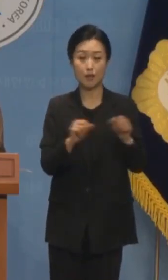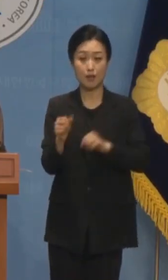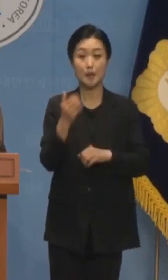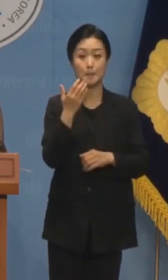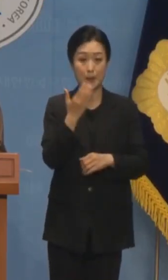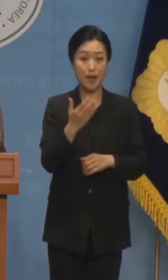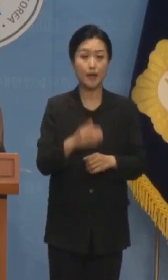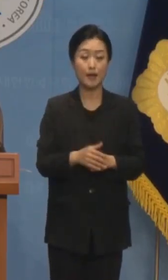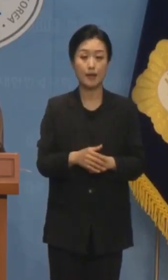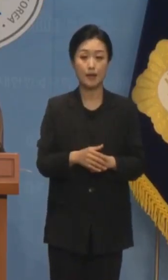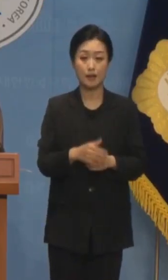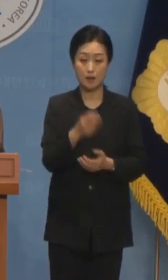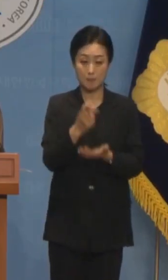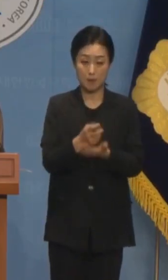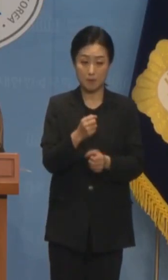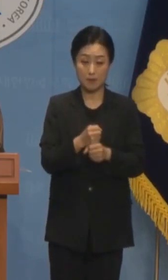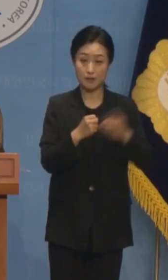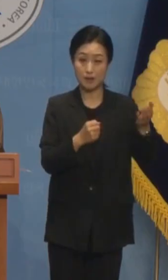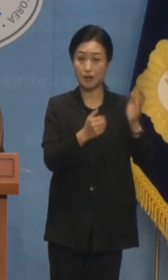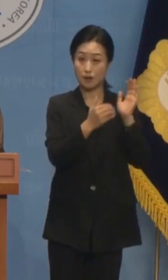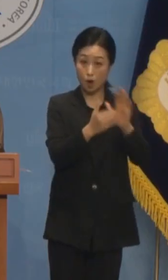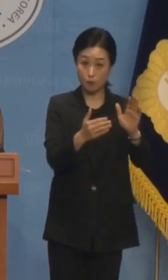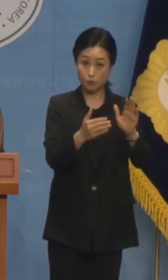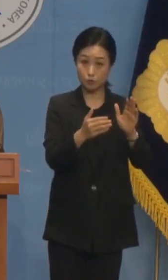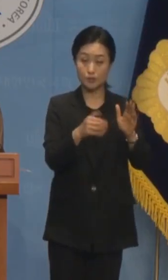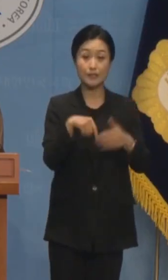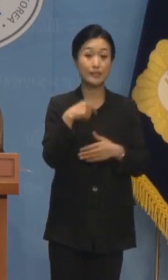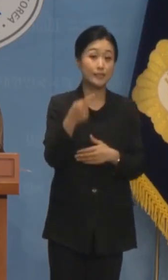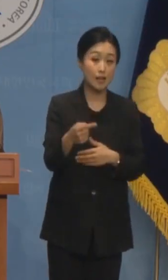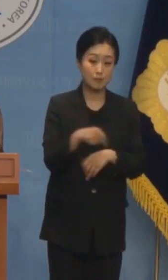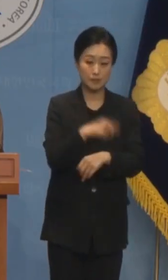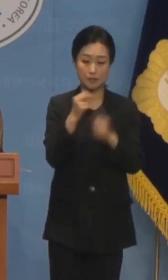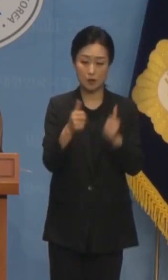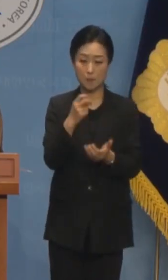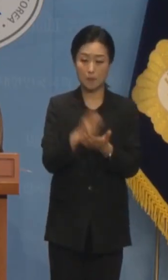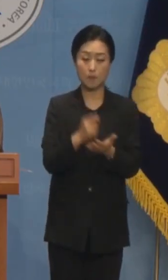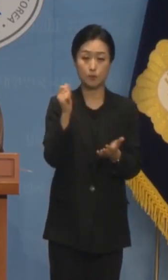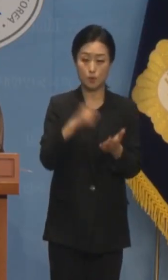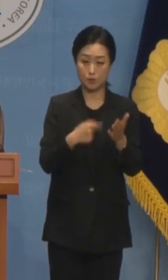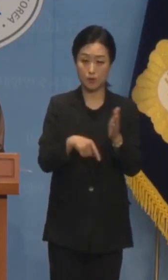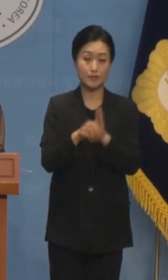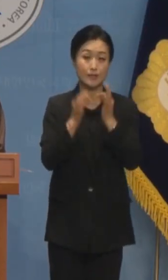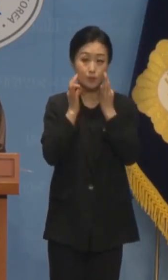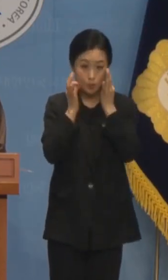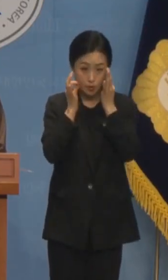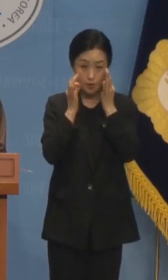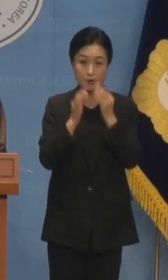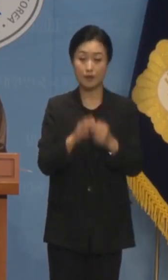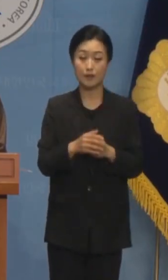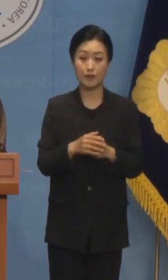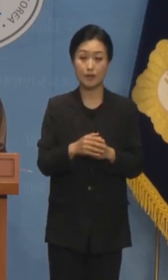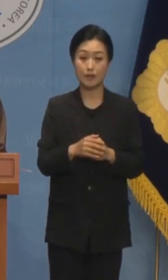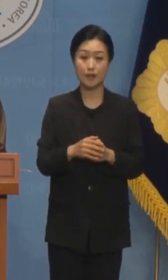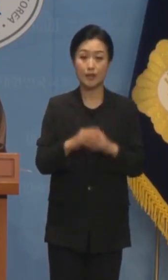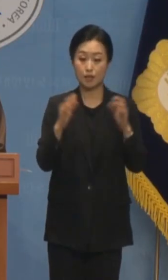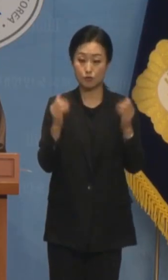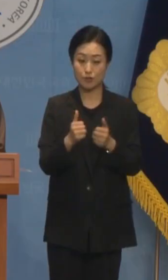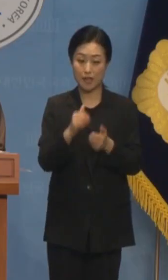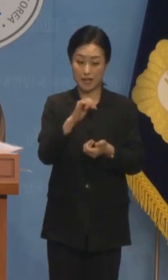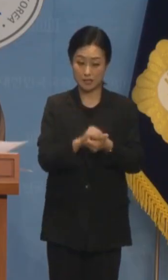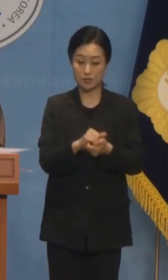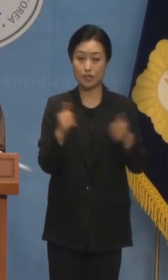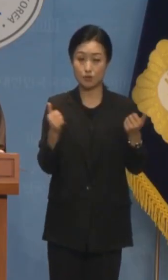거부권을 넘어 특검법 통과를 위해 끝까지 싸우겠습니다 100일간의 정기국회, 이제 야당과